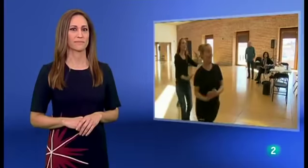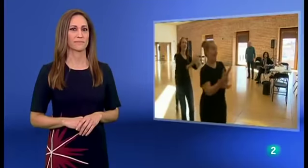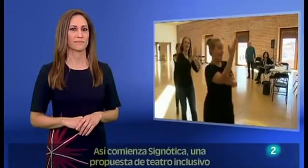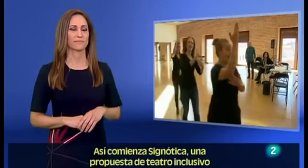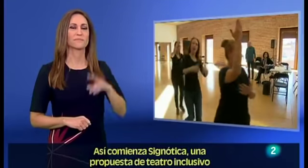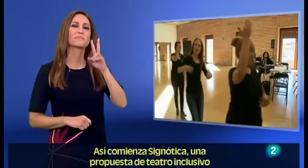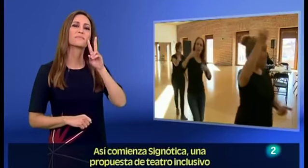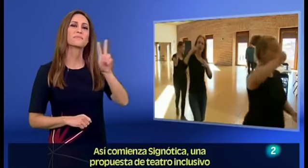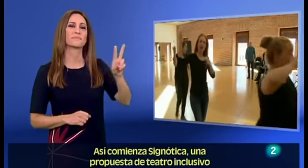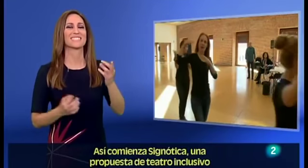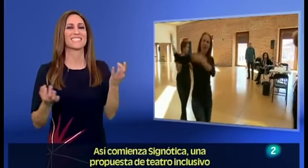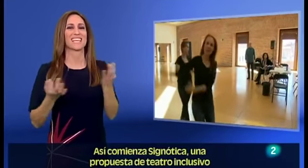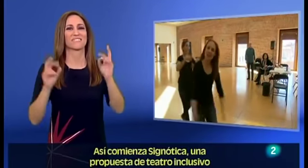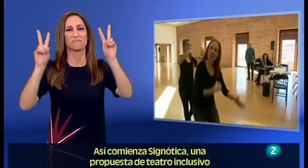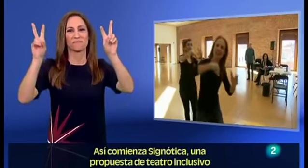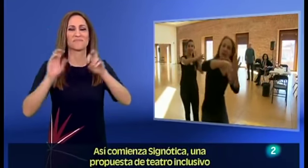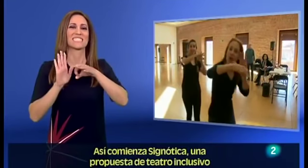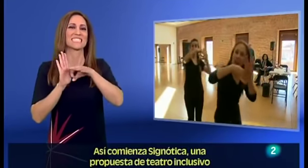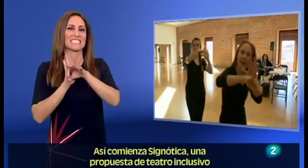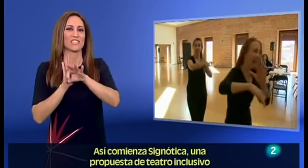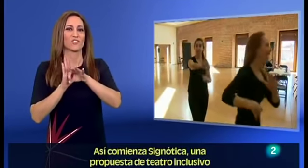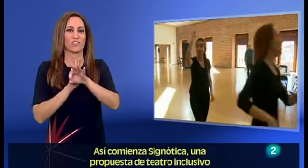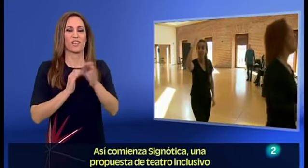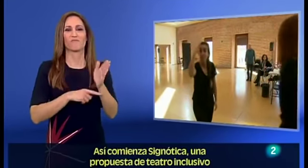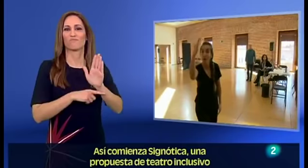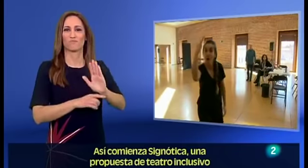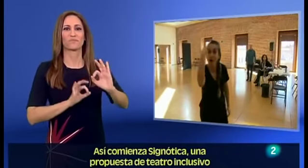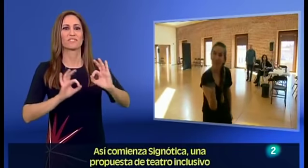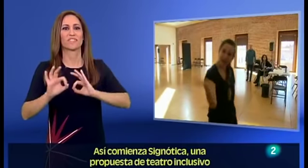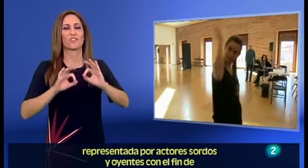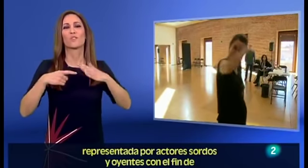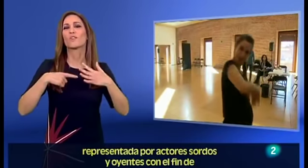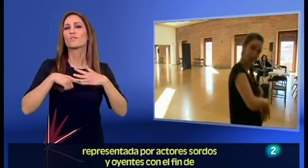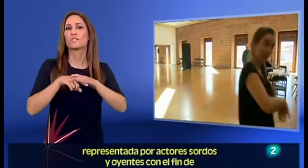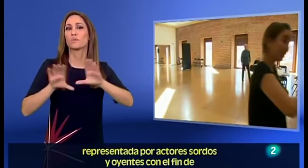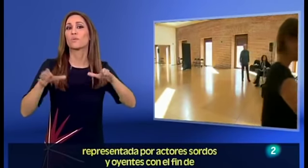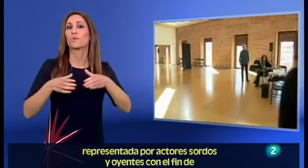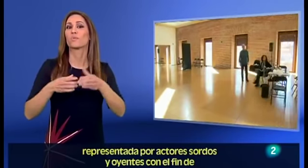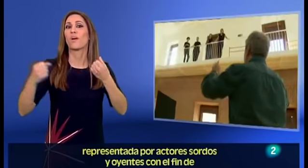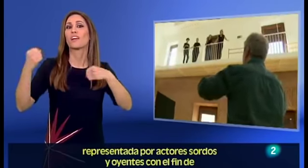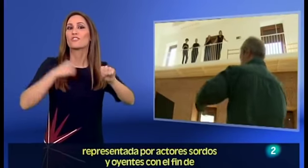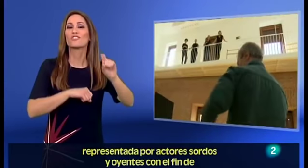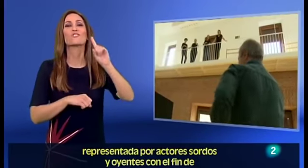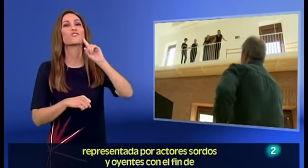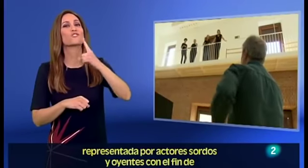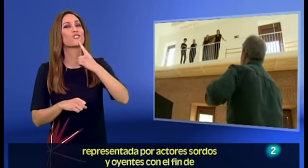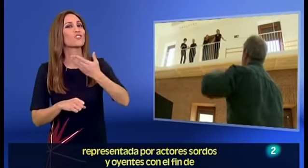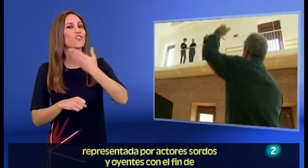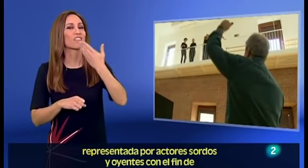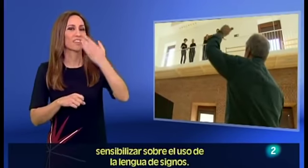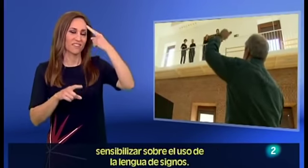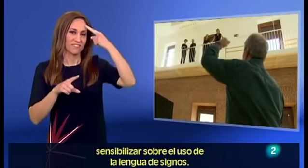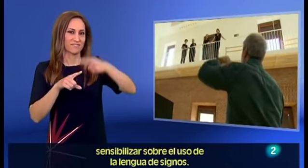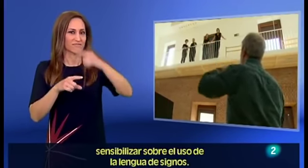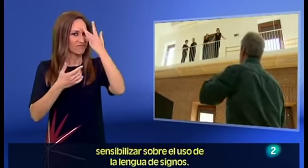Así comienza Signótica, una propuesta de teatro inclusivo representada por actores sordos y oyentes con